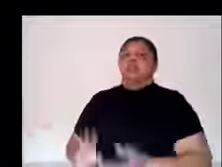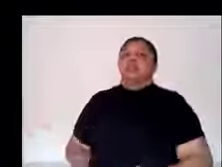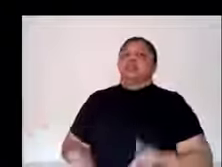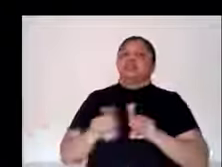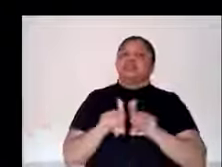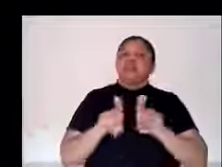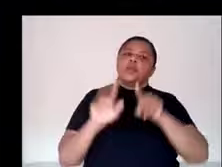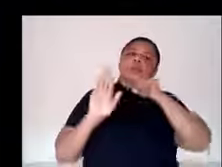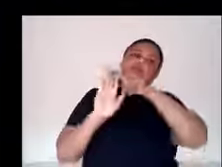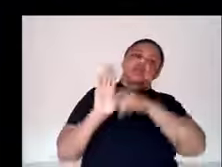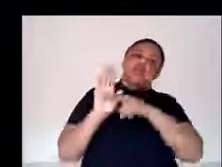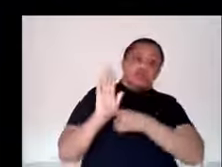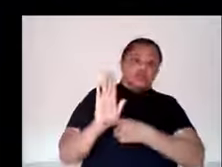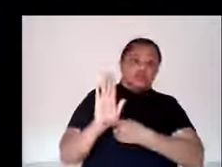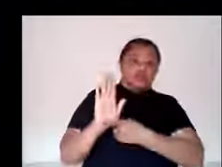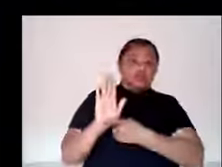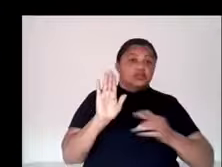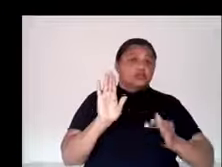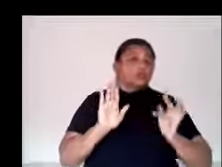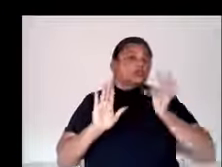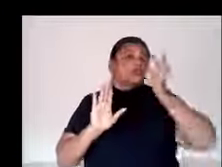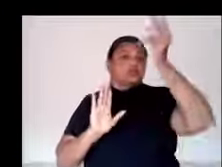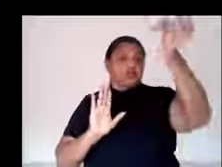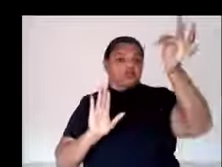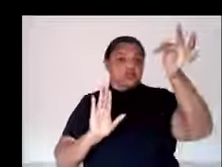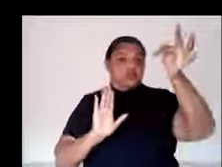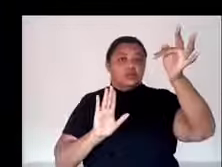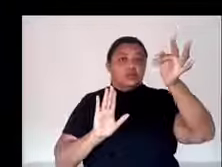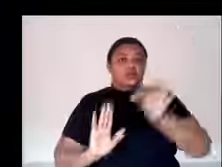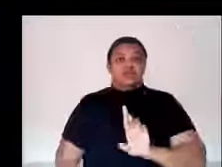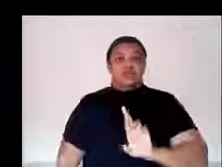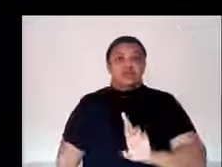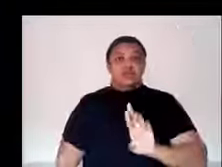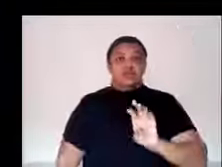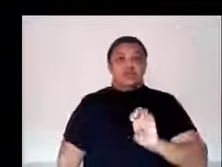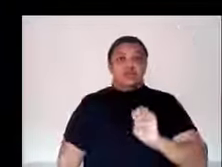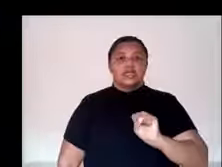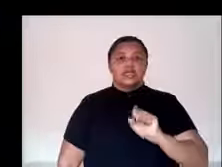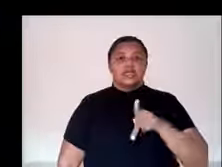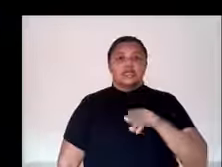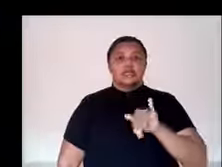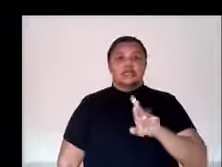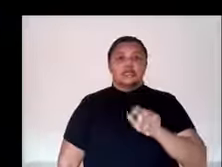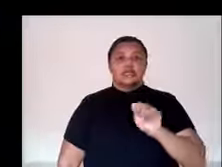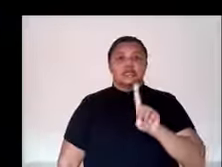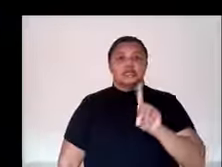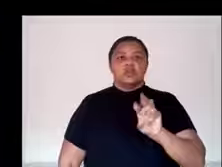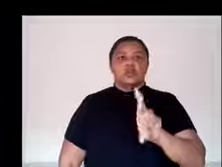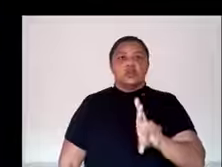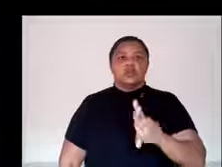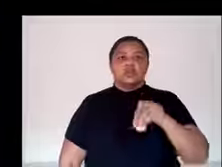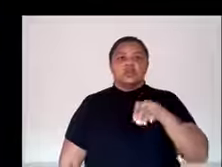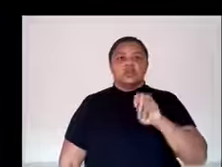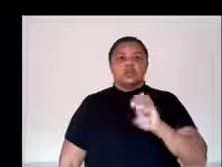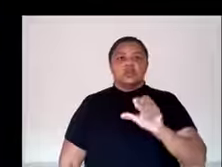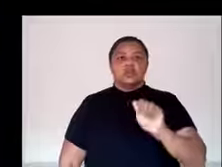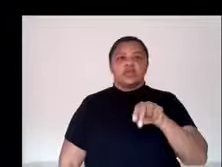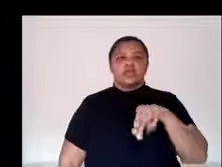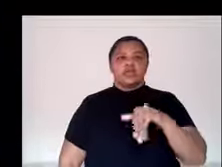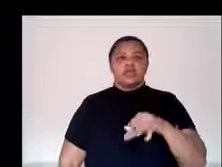grave. Esse projeto, ele já está em fase de protótipo e finalizando